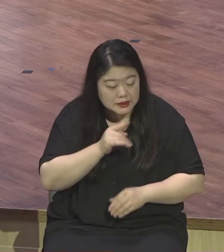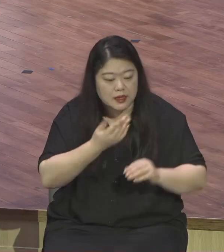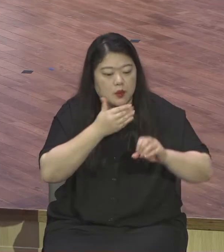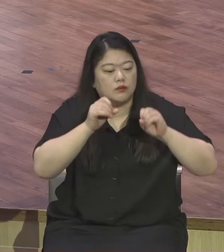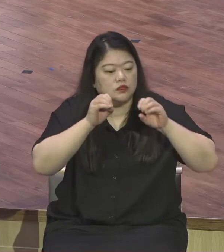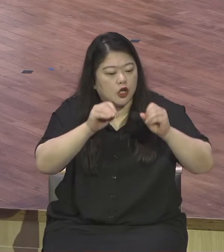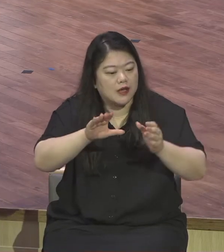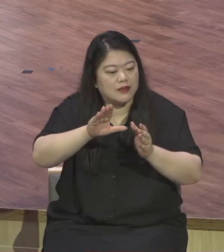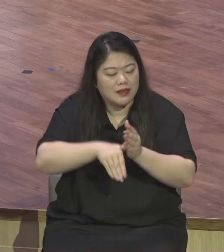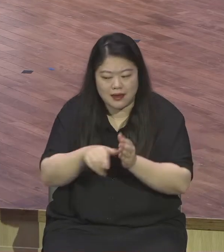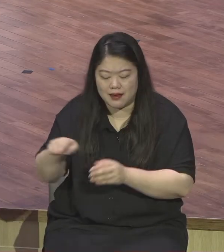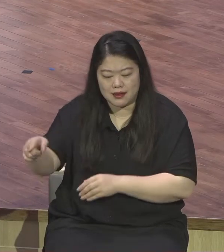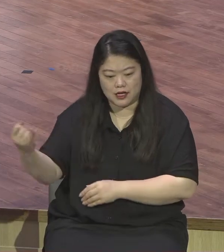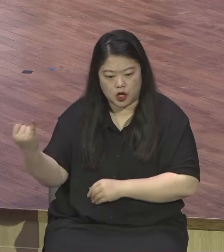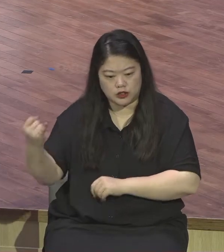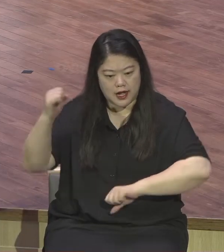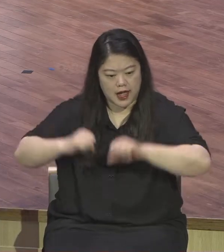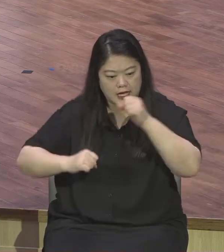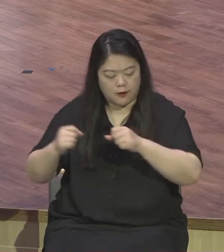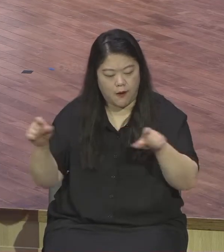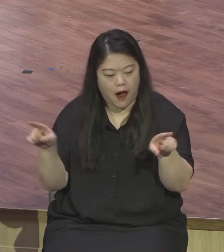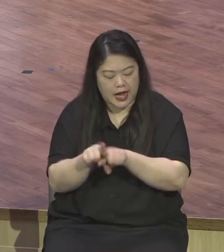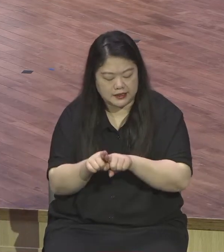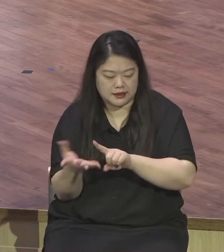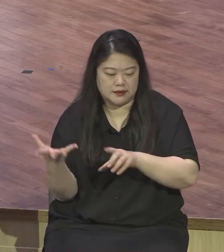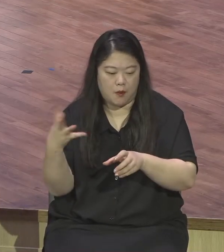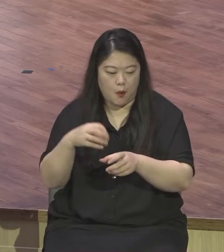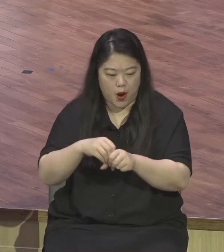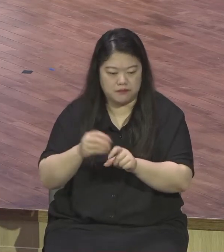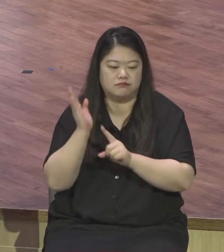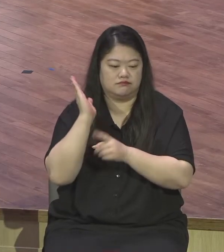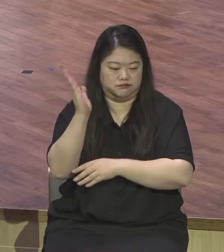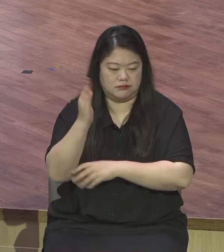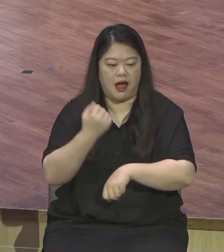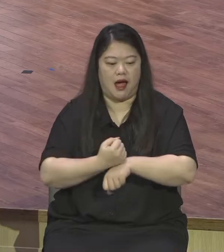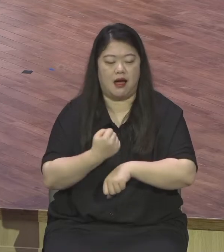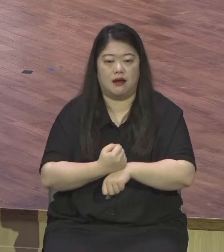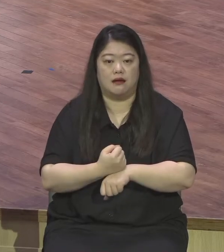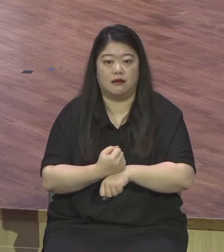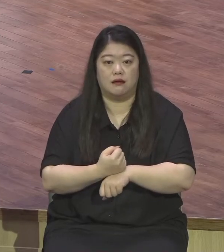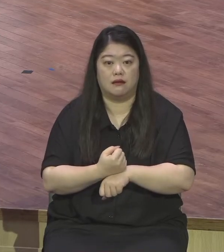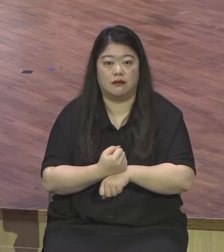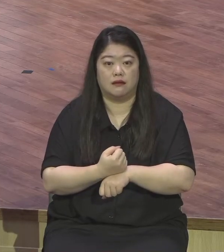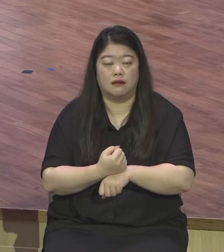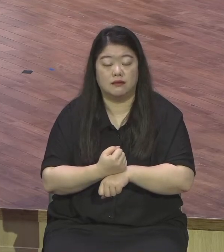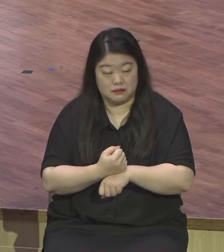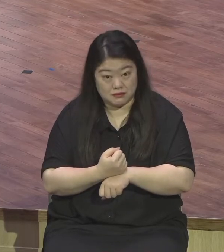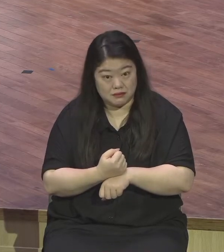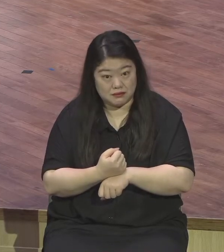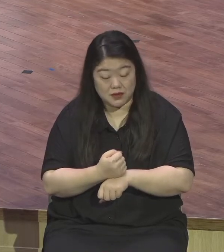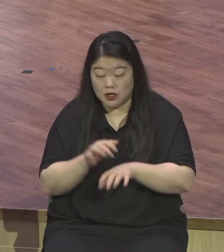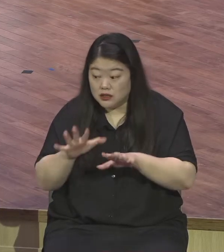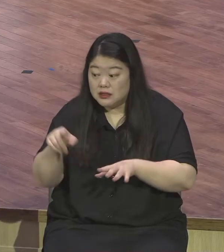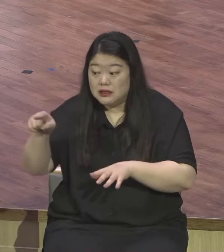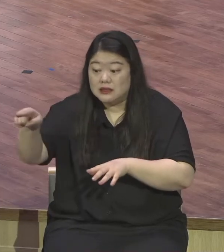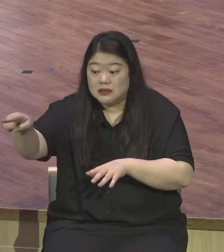그런데 이 헌신이 지금까지 2000년 동안 이 옥합 깨트린 여인에 대해서